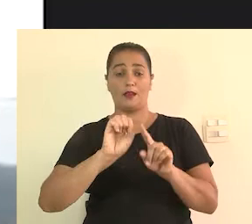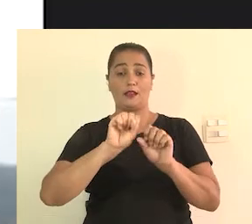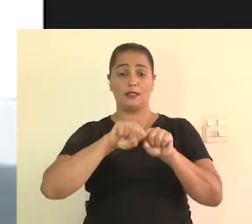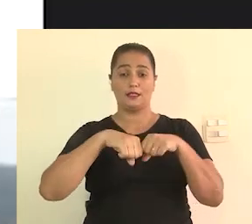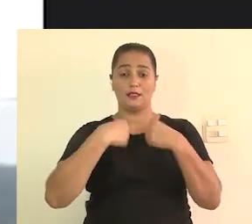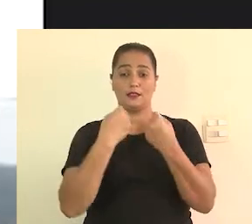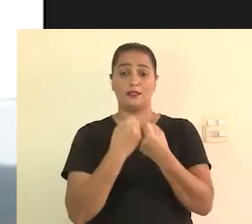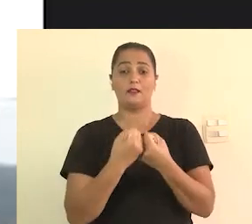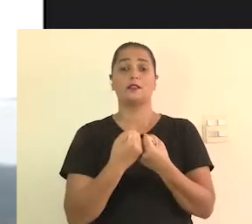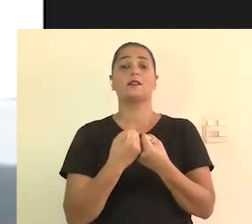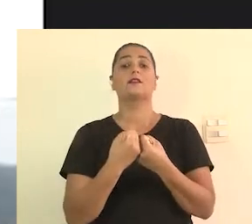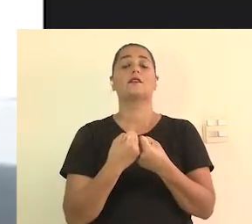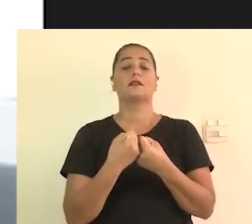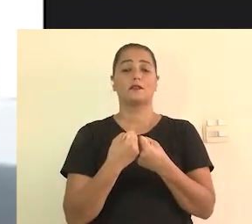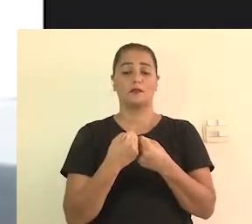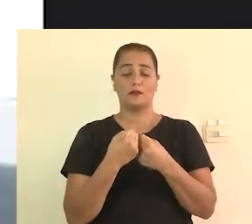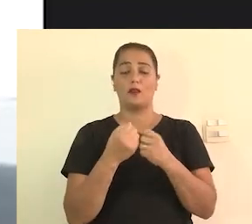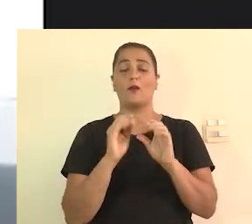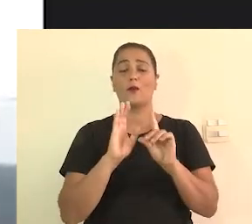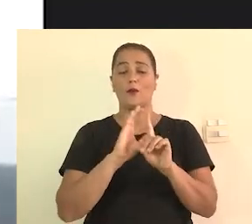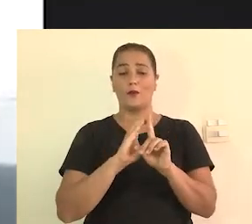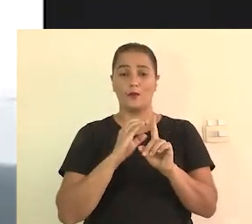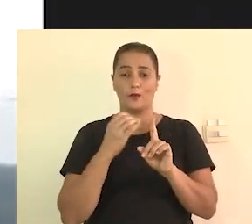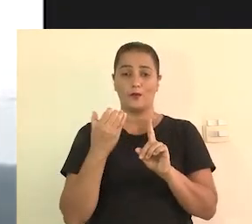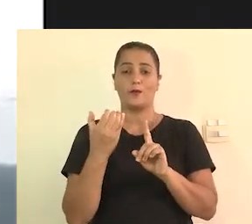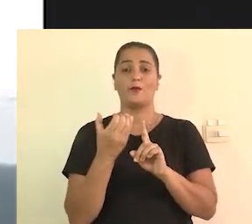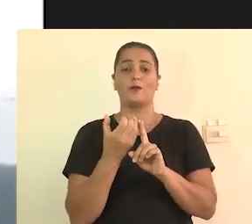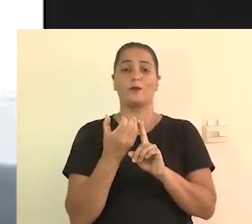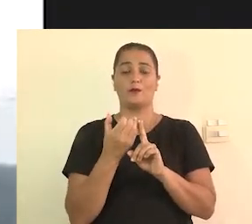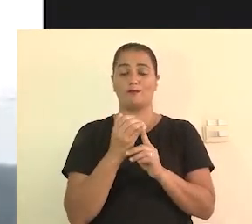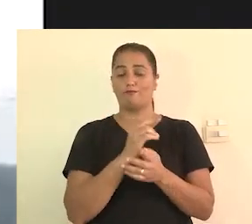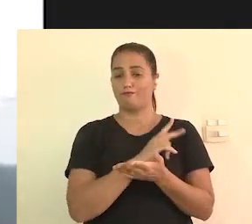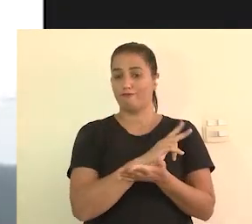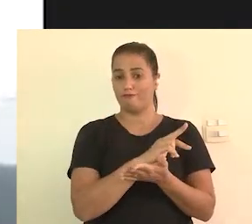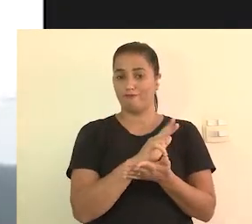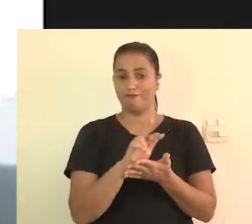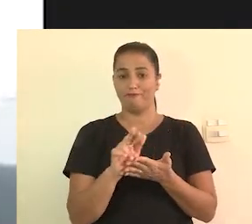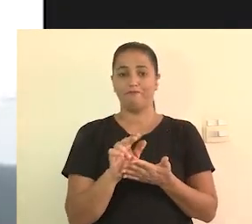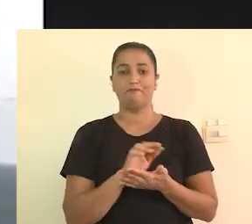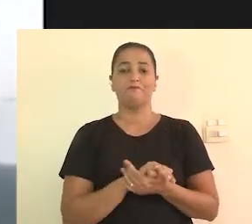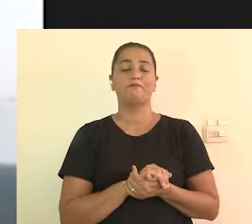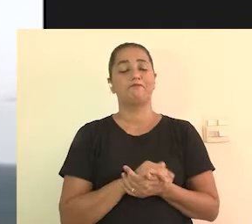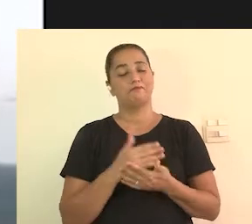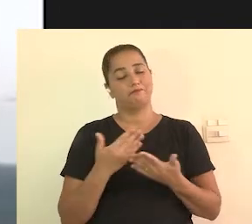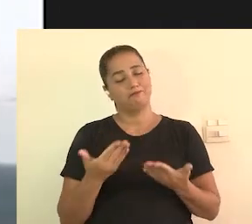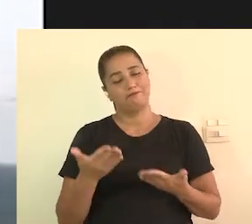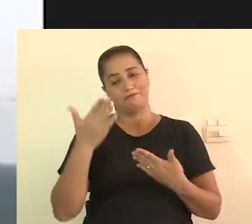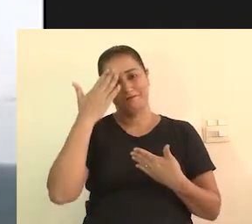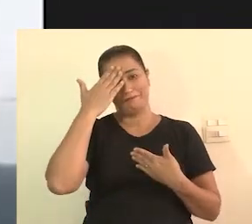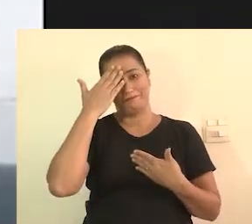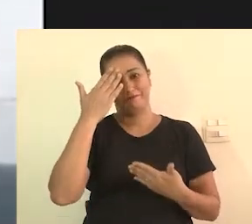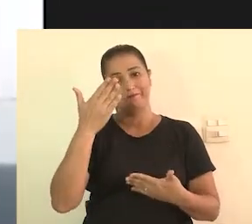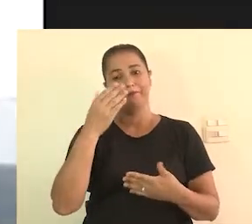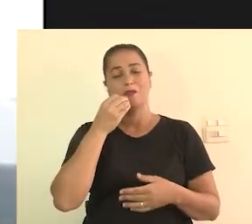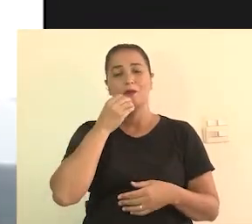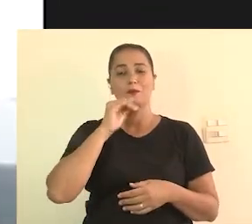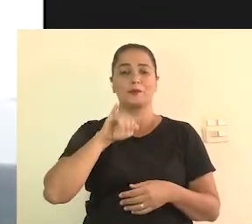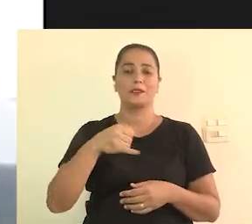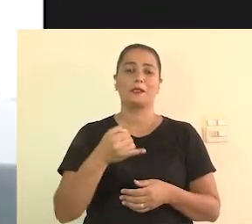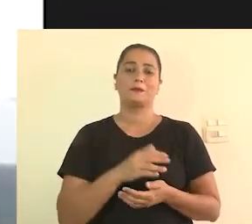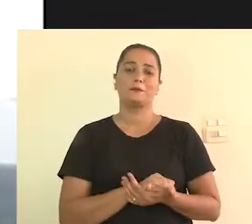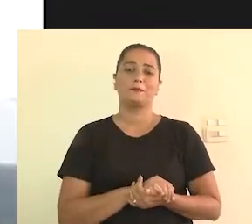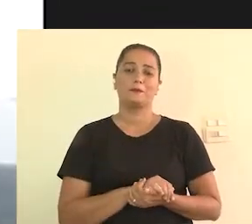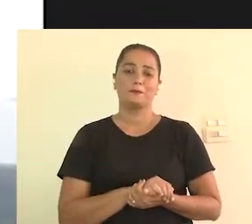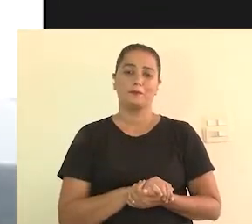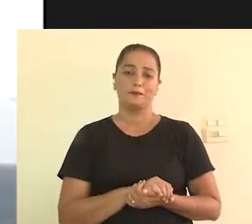seminários, fóruns, congressos, entre outros. E é isso. Muito obrigada pela